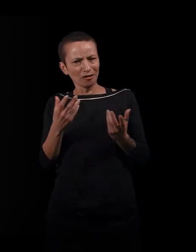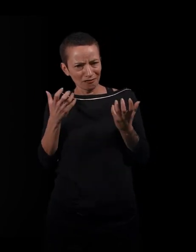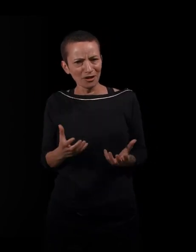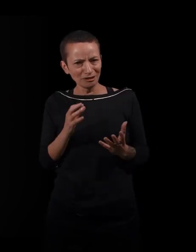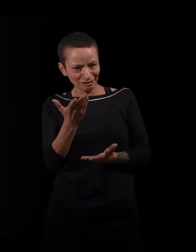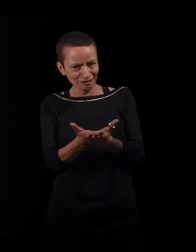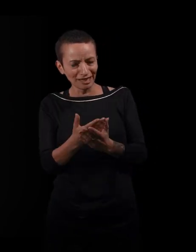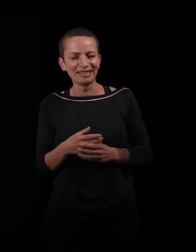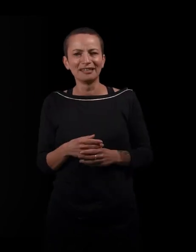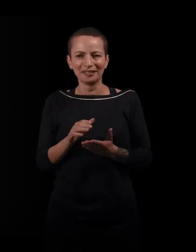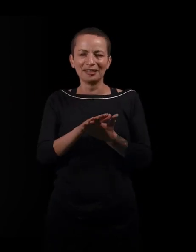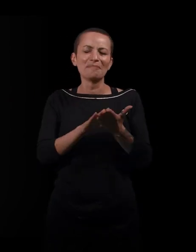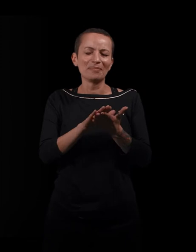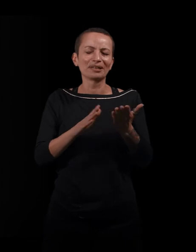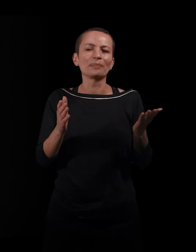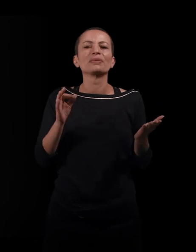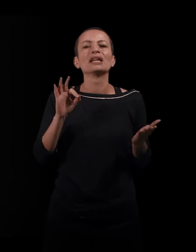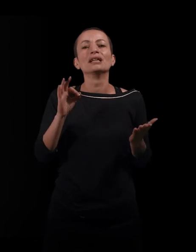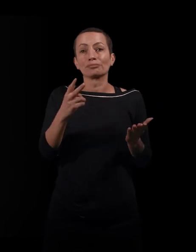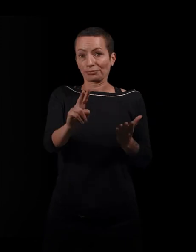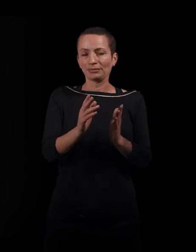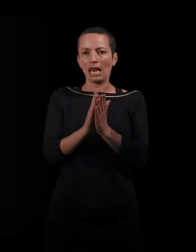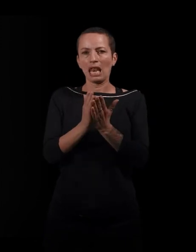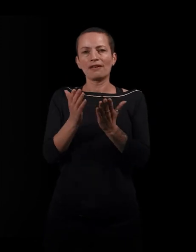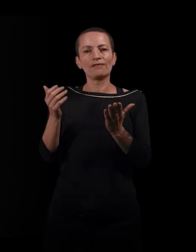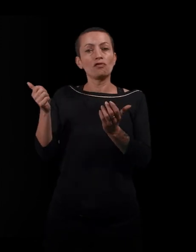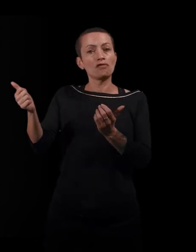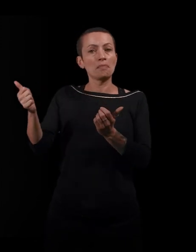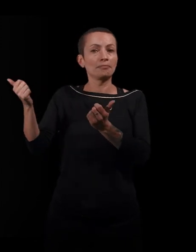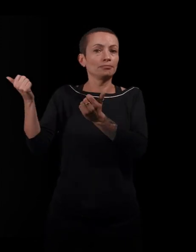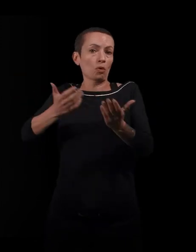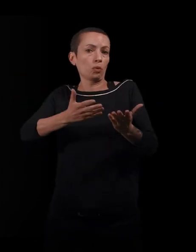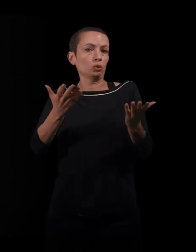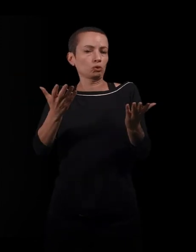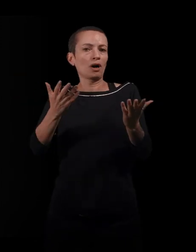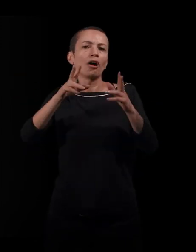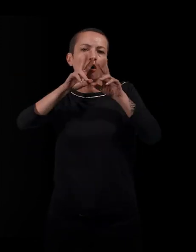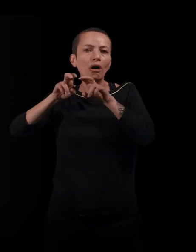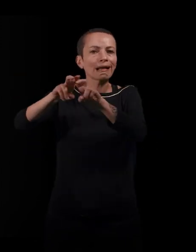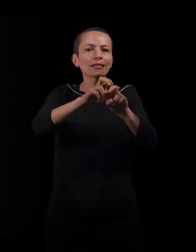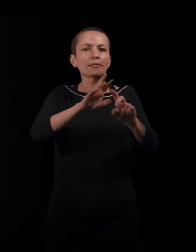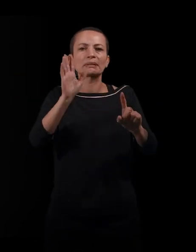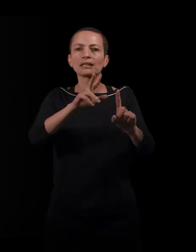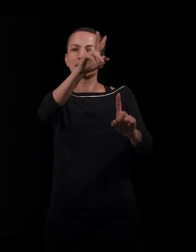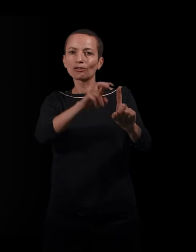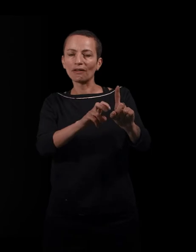Excusez-moi. Dans les derniers de la mer, vous proposez donc cette enquête ethnographique qui suit toutes les étapes